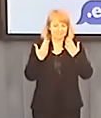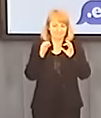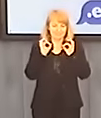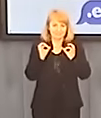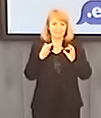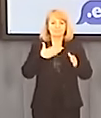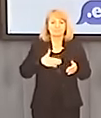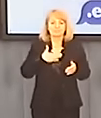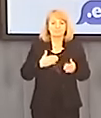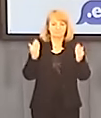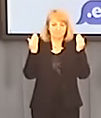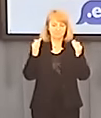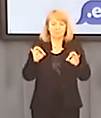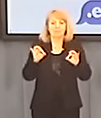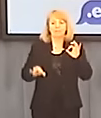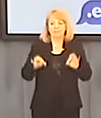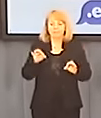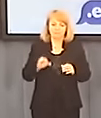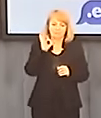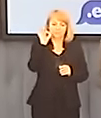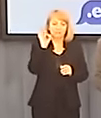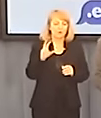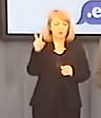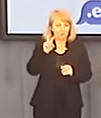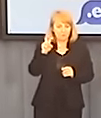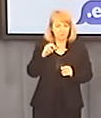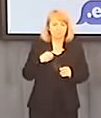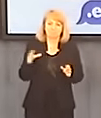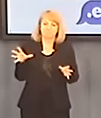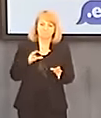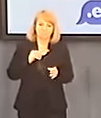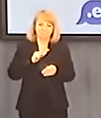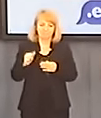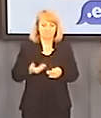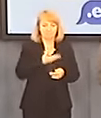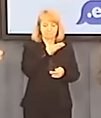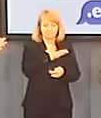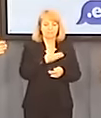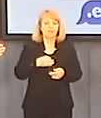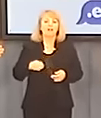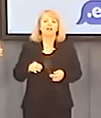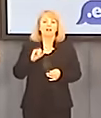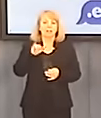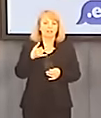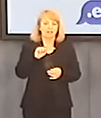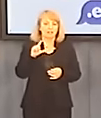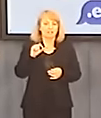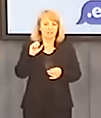Miło Państwa powitać na konferencji Twojego Ruchu. Ze mną poseł Jacek Najder i pan Marcin